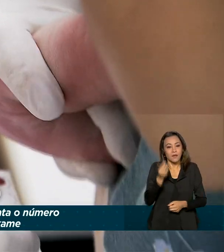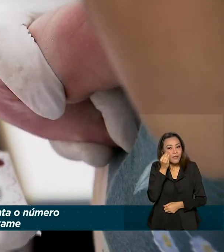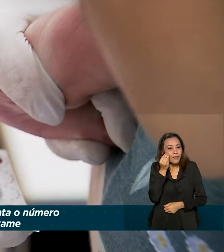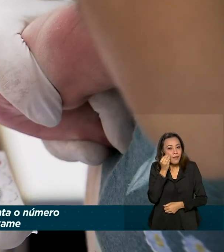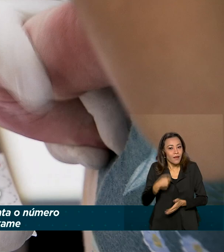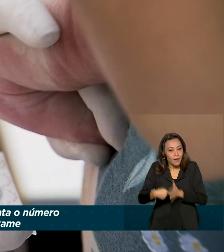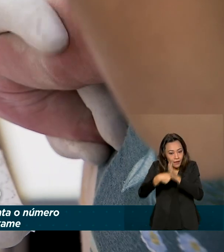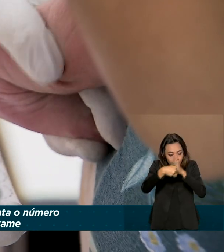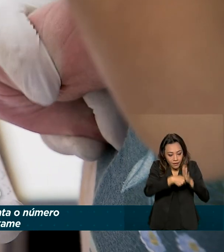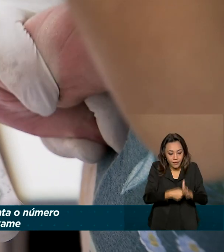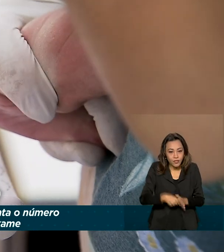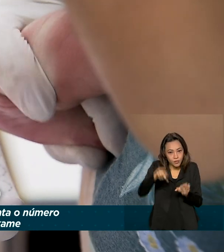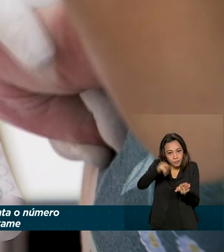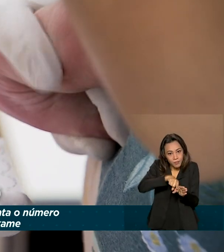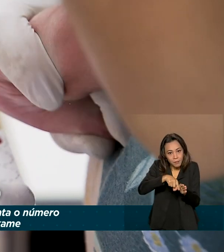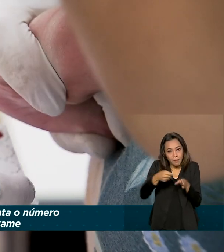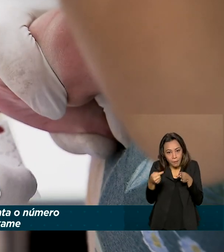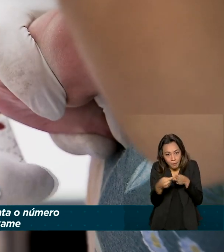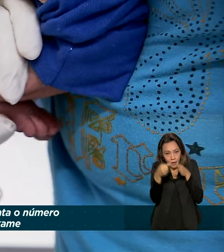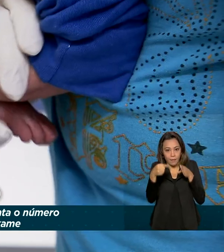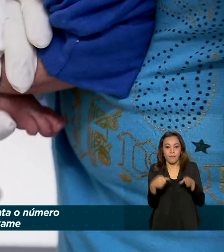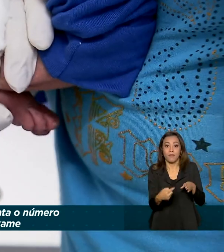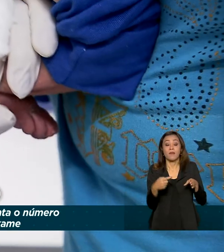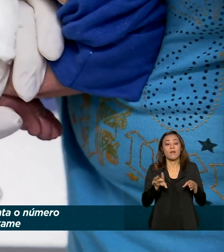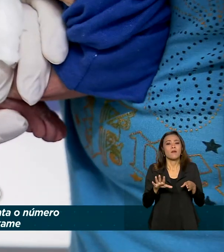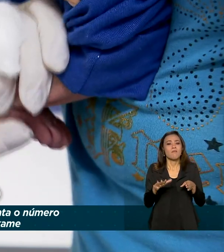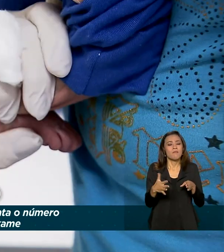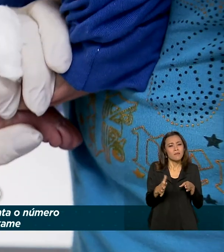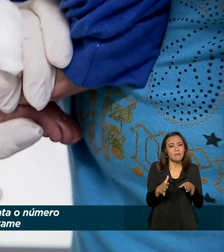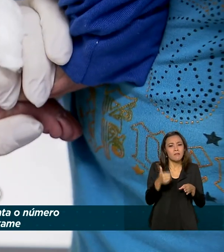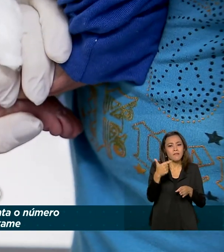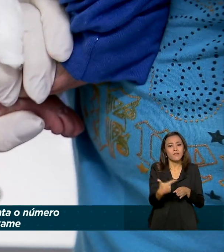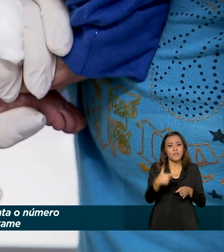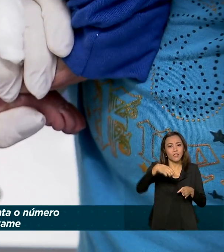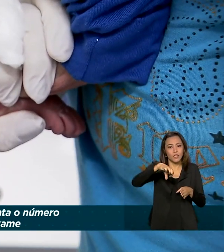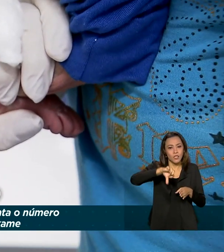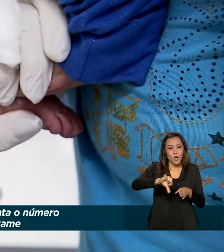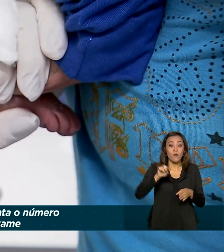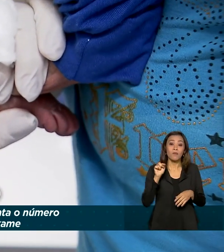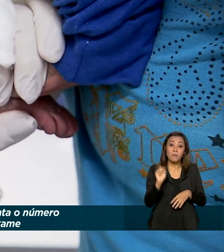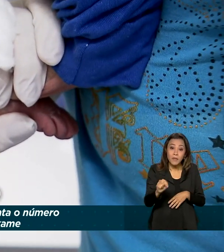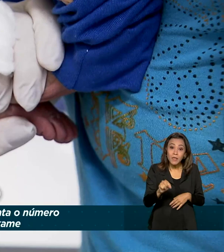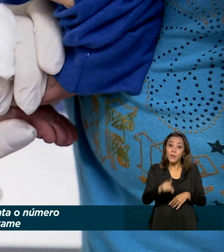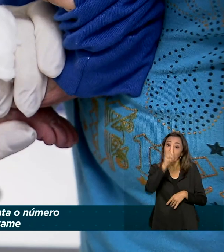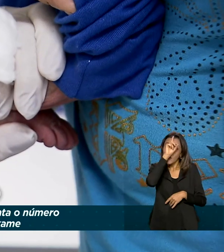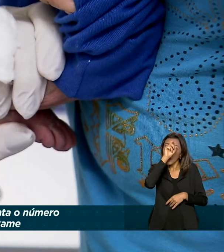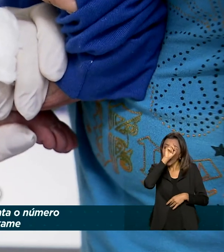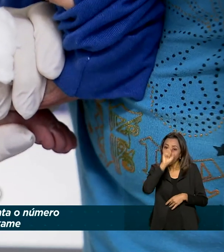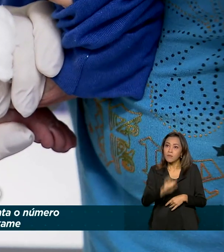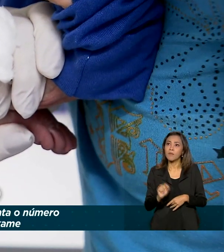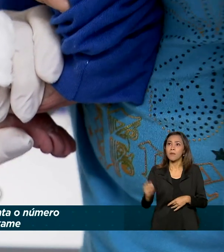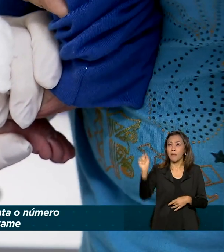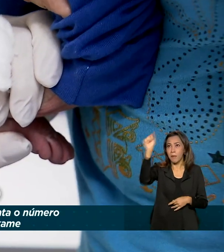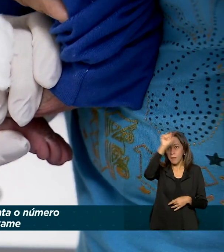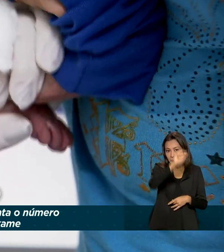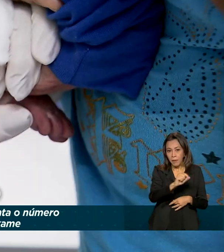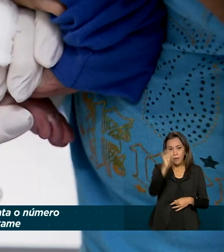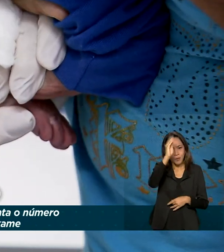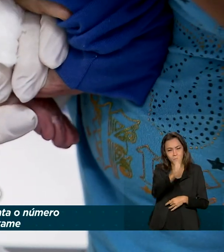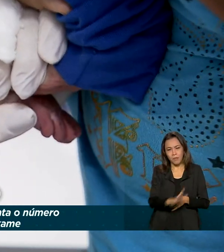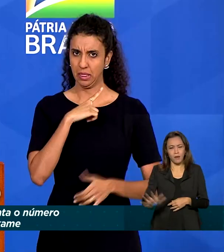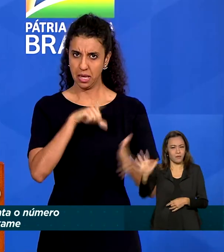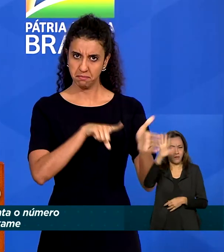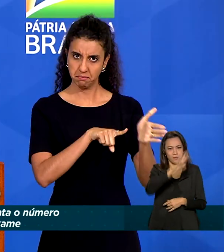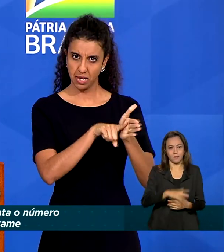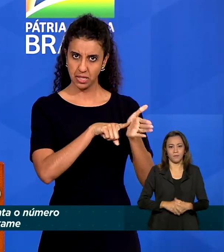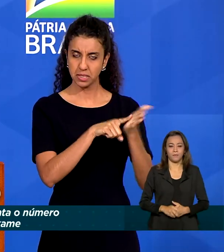O exame é realizado em aproximadamente 29 mil maternidades e unidades de saúde em todo o